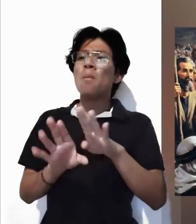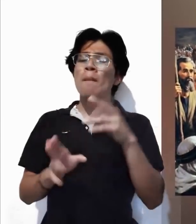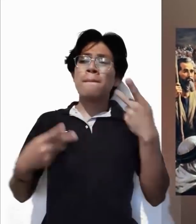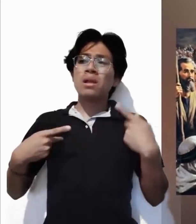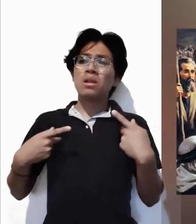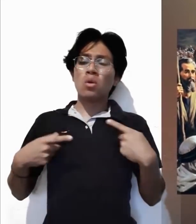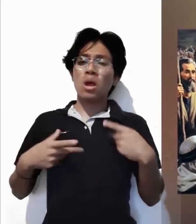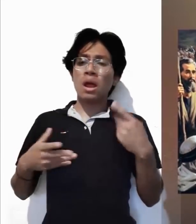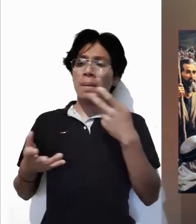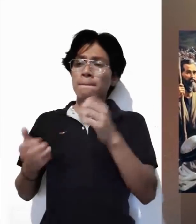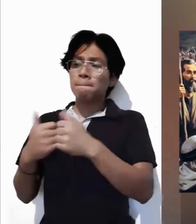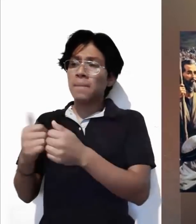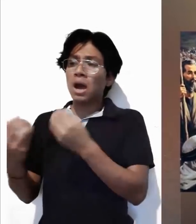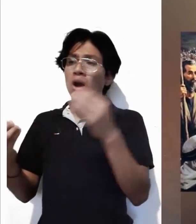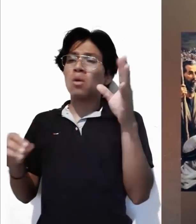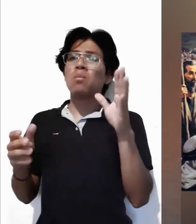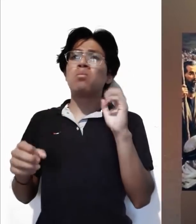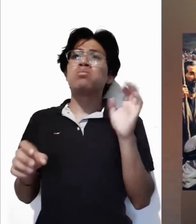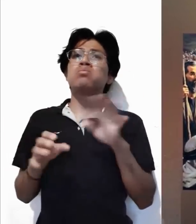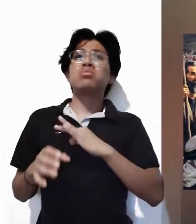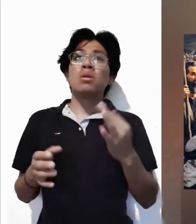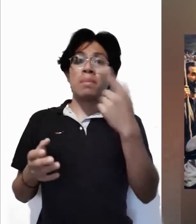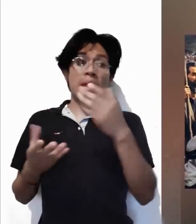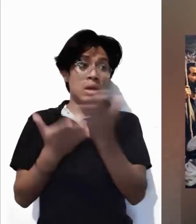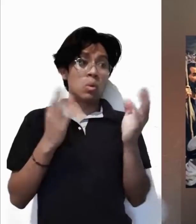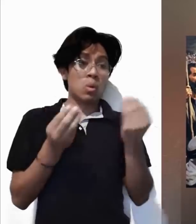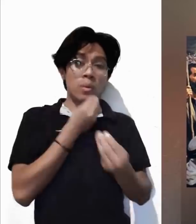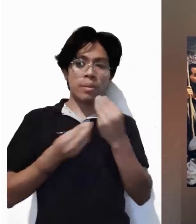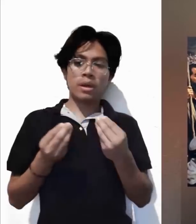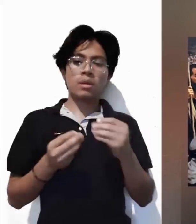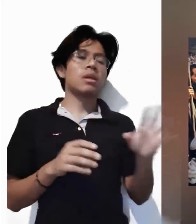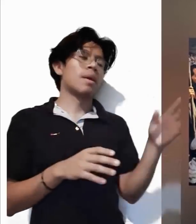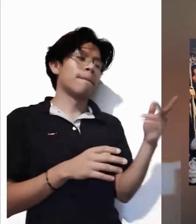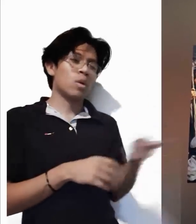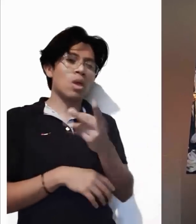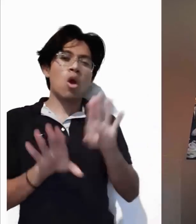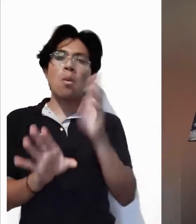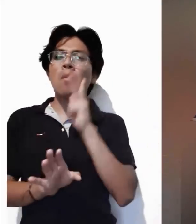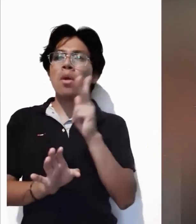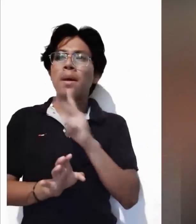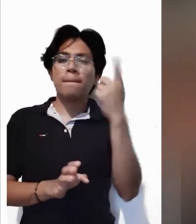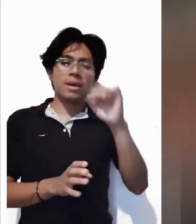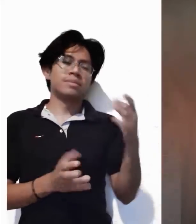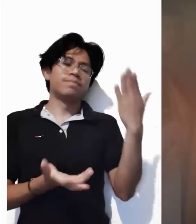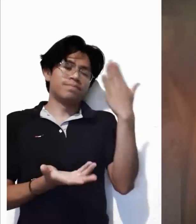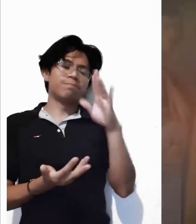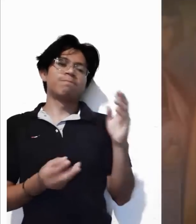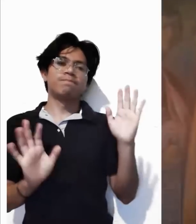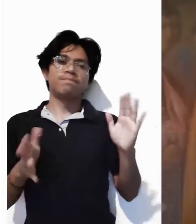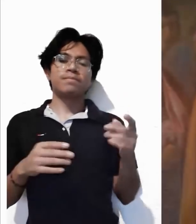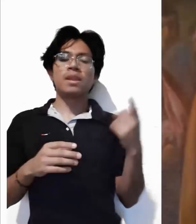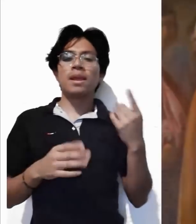hizo esta pregunta para ponerlo a prueba, pues él bien sabía lo que iba a hacer. Felipe le respondió,